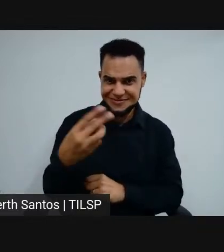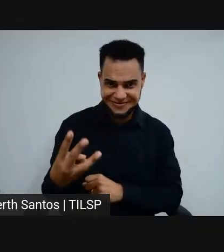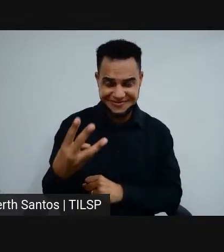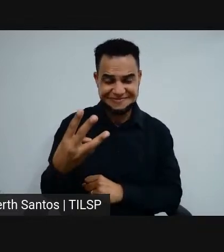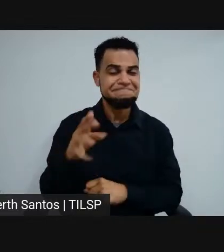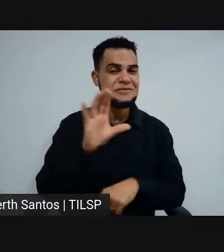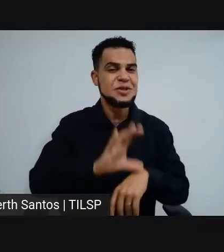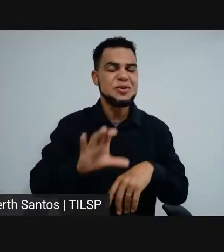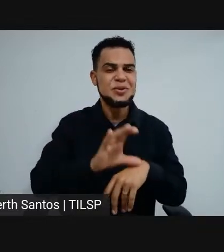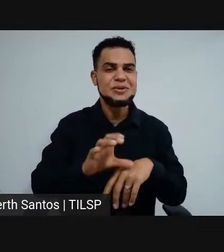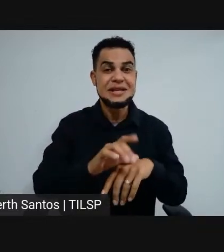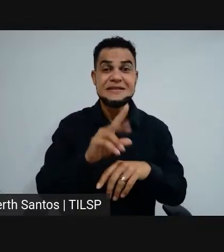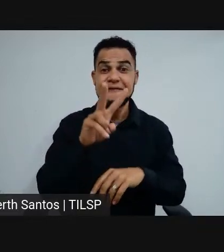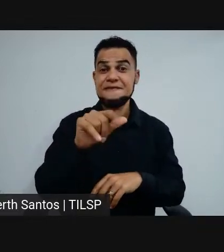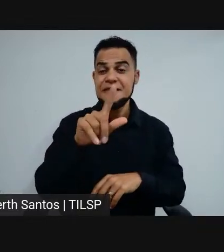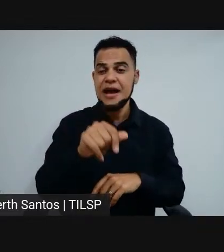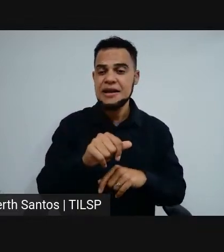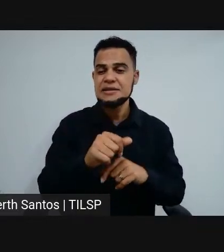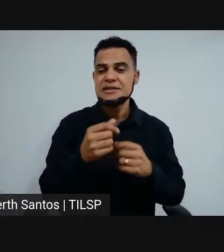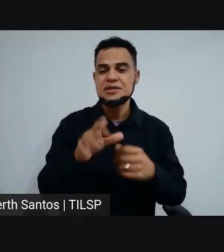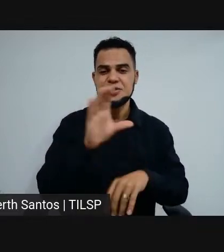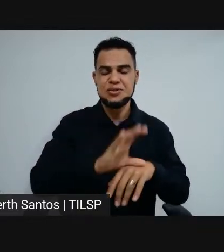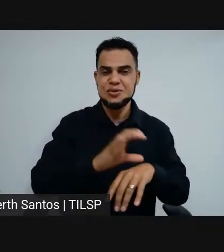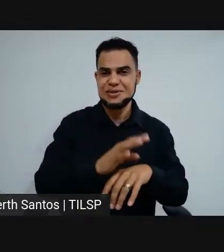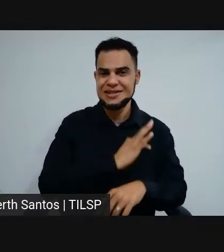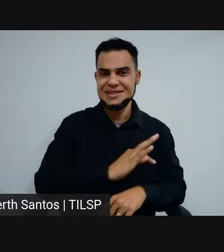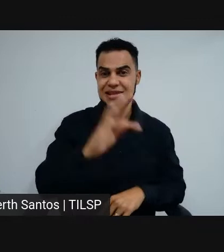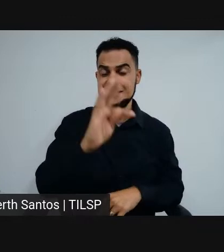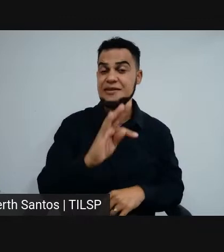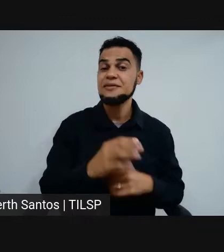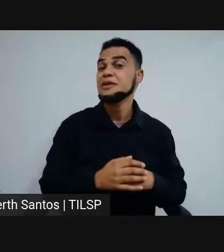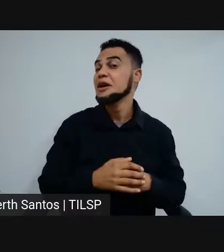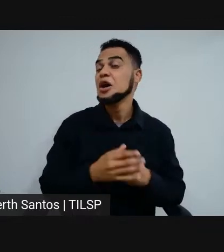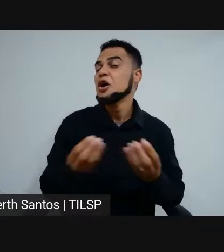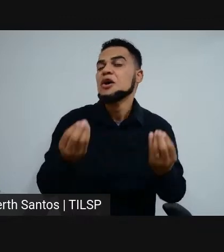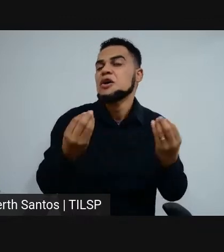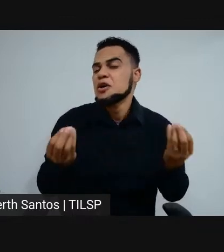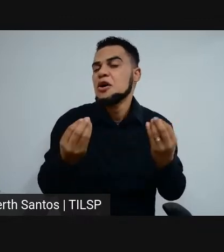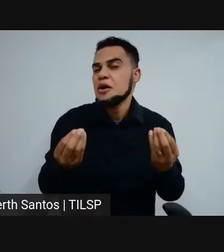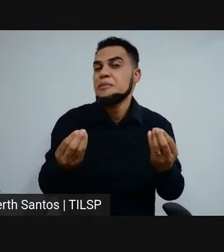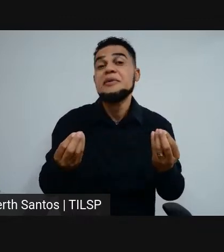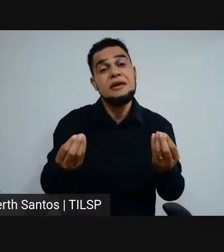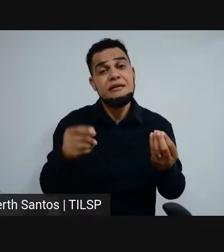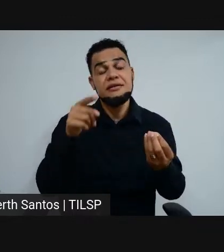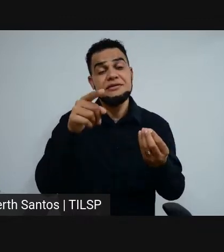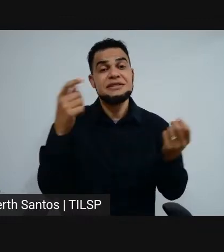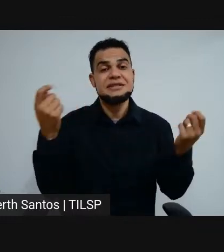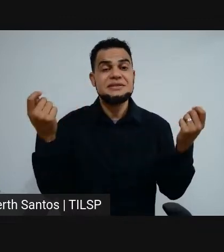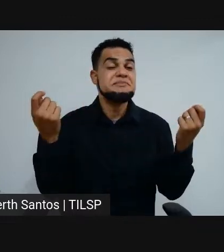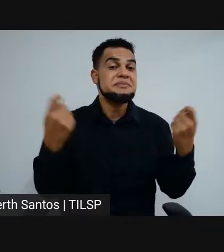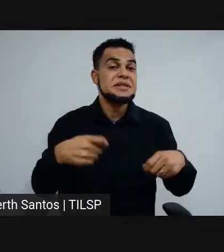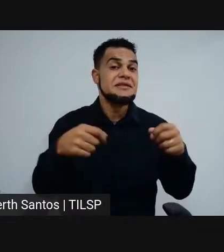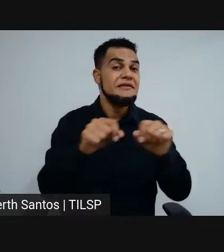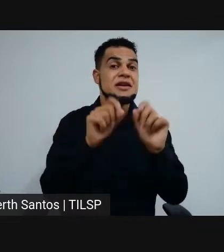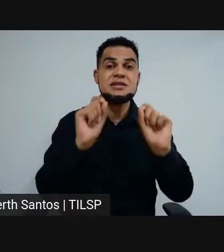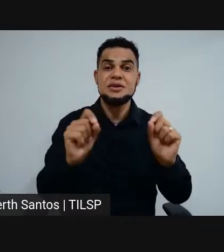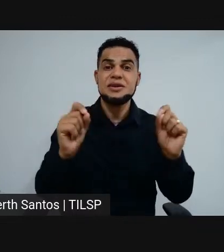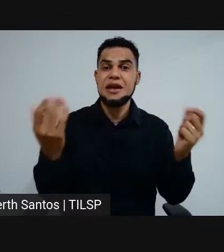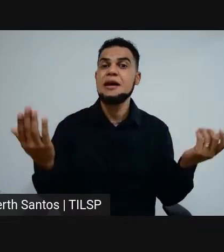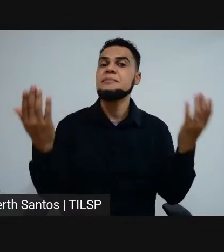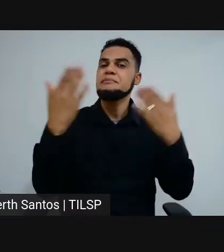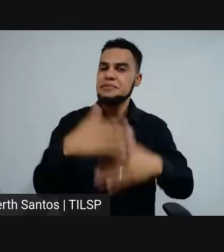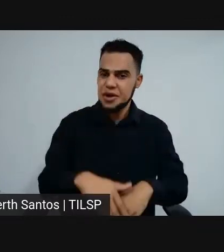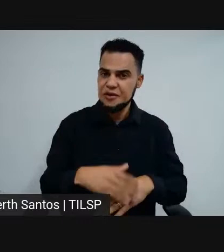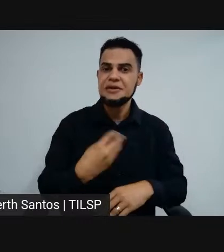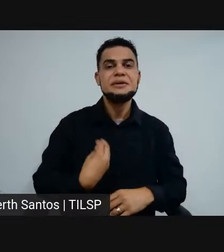as nossas vagas aos cursos técnicos serão ofertadas, e você vai concorrer fazendo uma prova presencial